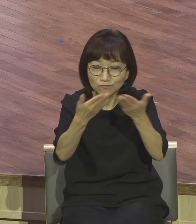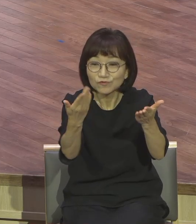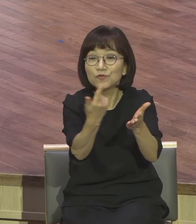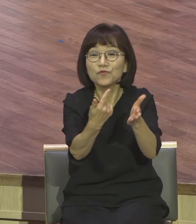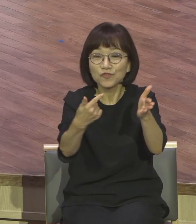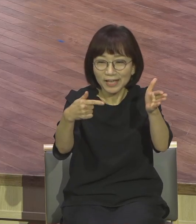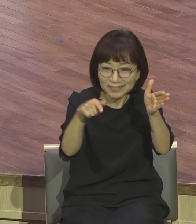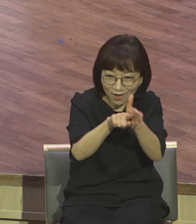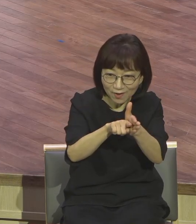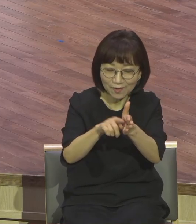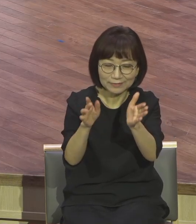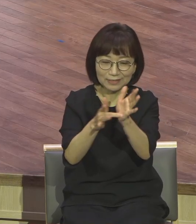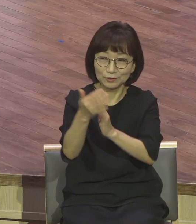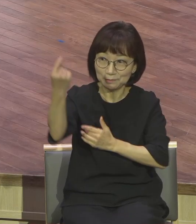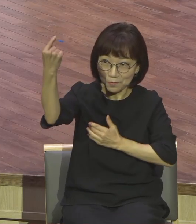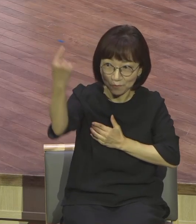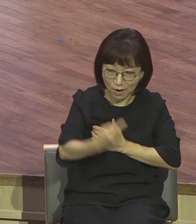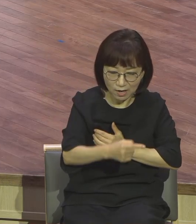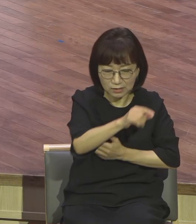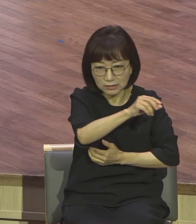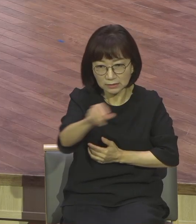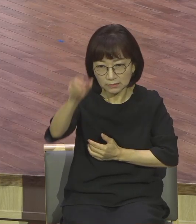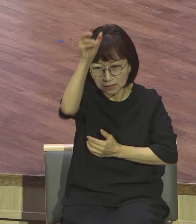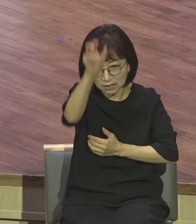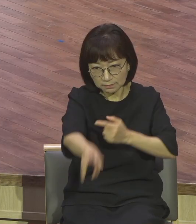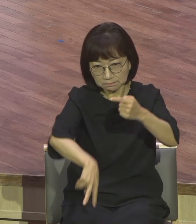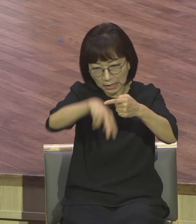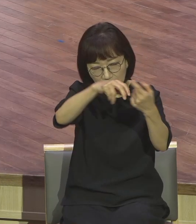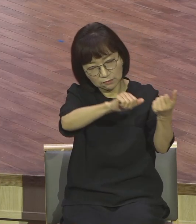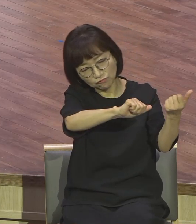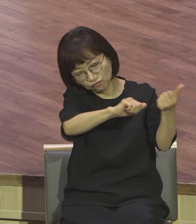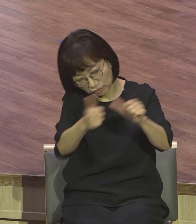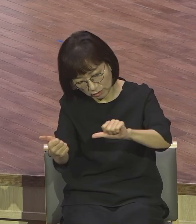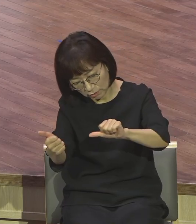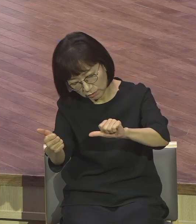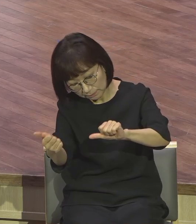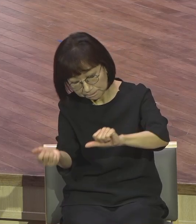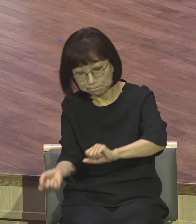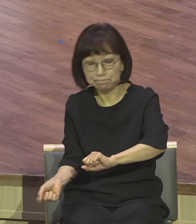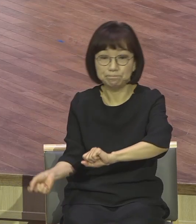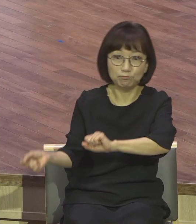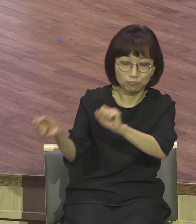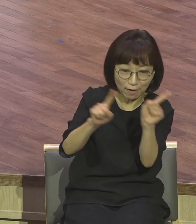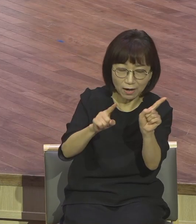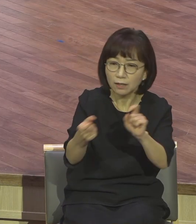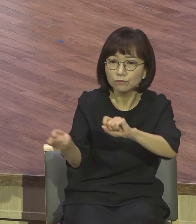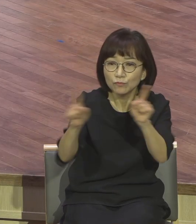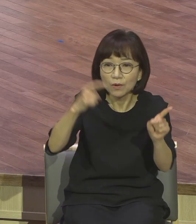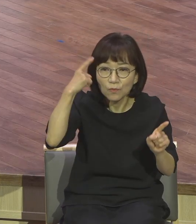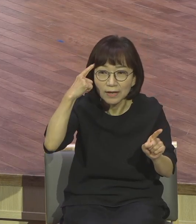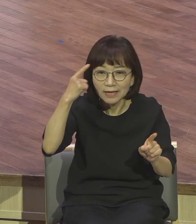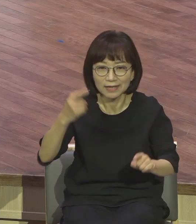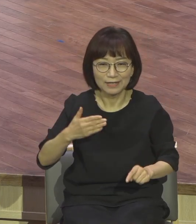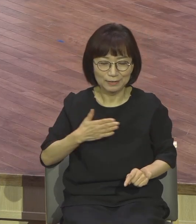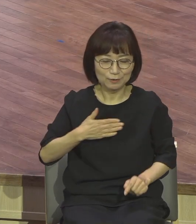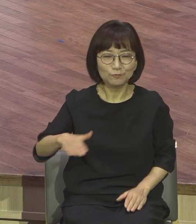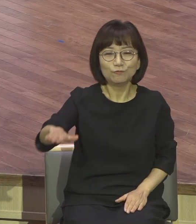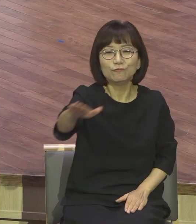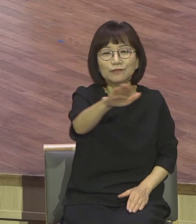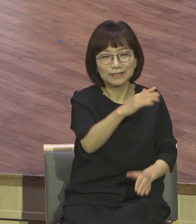오셔서 주시고 부활하신 줄 믿으시기 바랍니다. 이것은 바로 나를 위해서예요. 나를 위해서. 우리를 위해서 예수님 하신